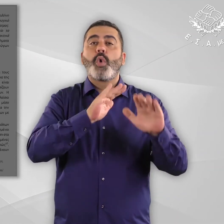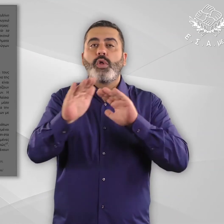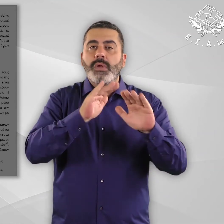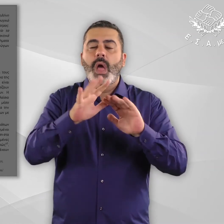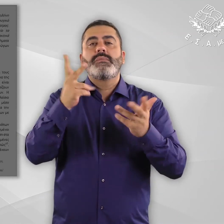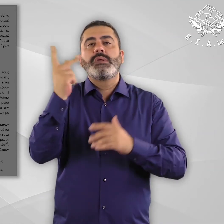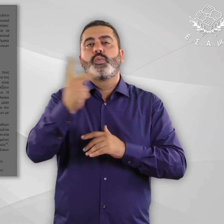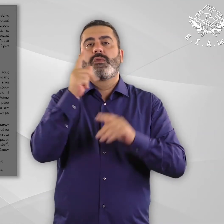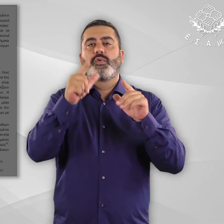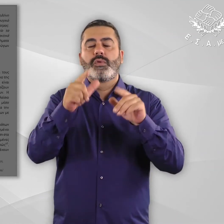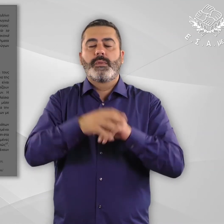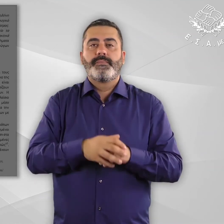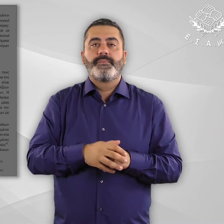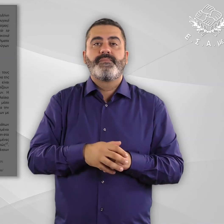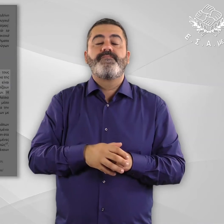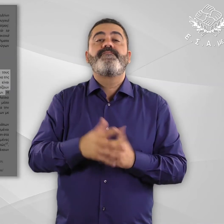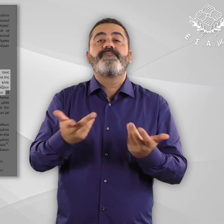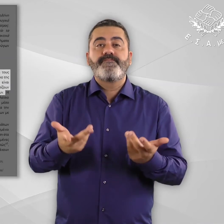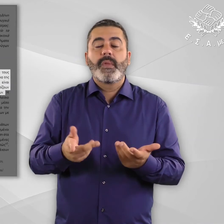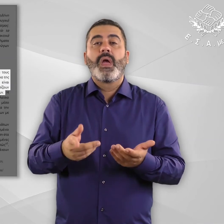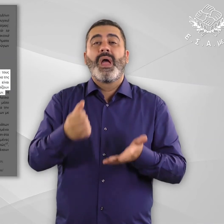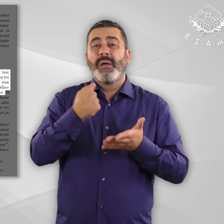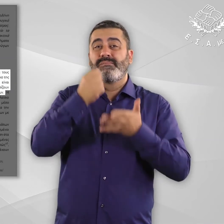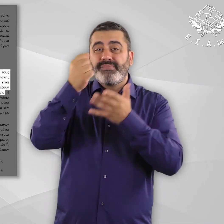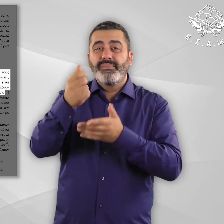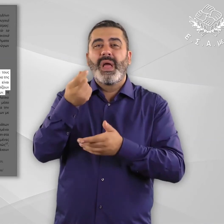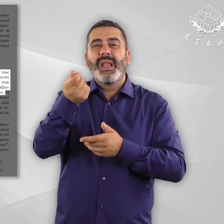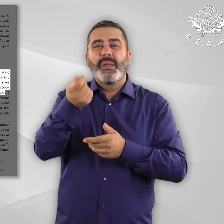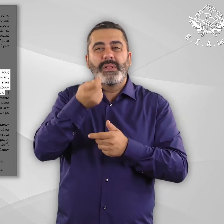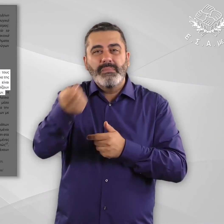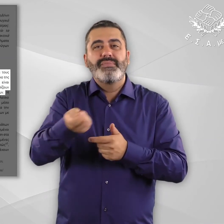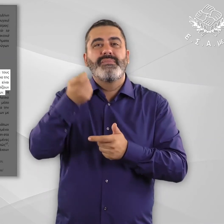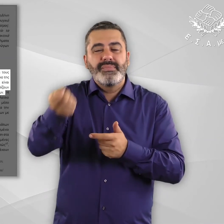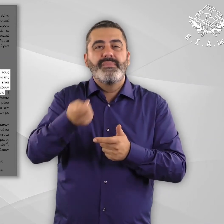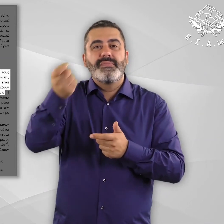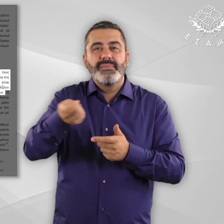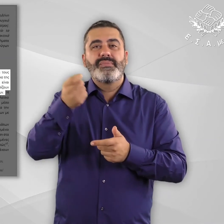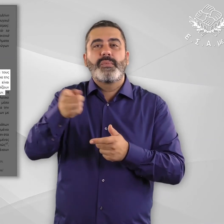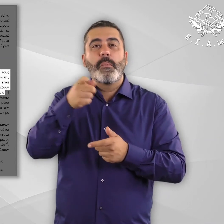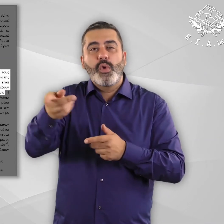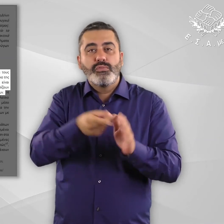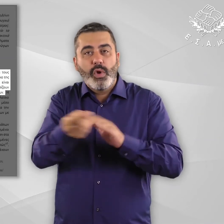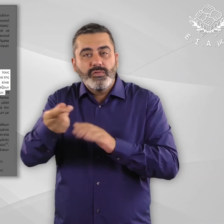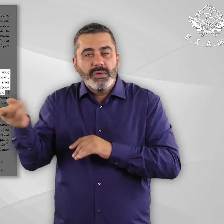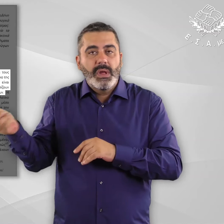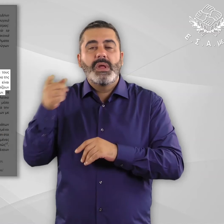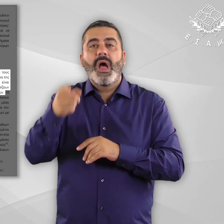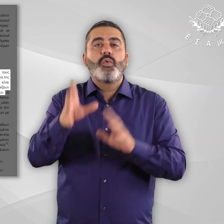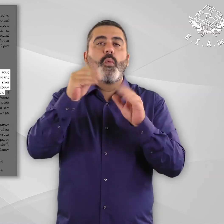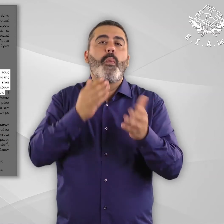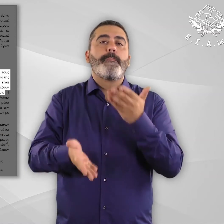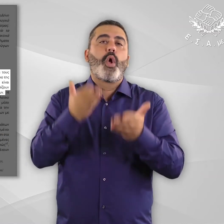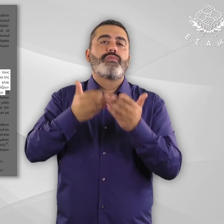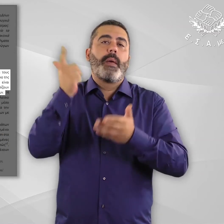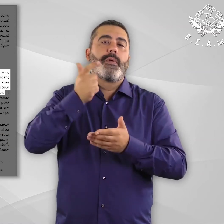Πρόσβαση στην πρόνοια και την κοινωνική φροντίδα. Η χορήγηση οικονομικής ανίσχυσης στους πρόσφυγες και τους αιτούντες άσυλου με